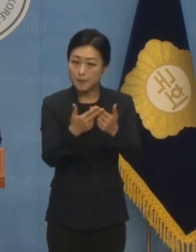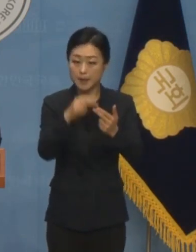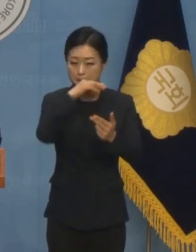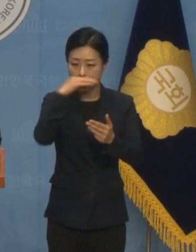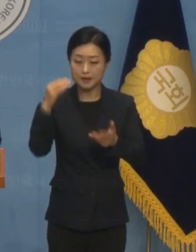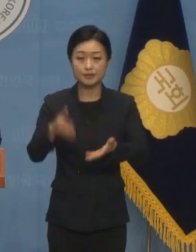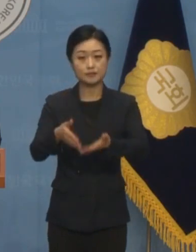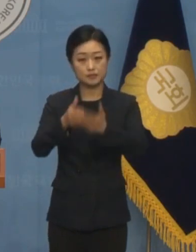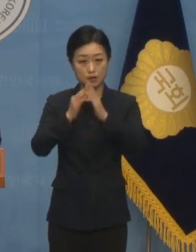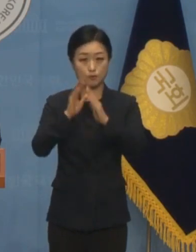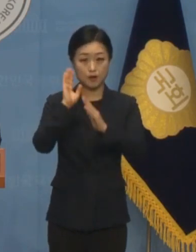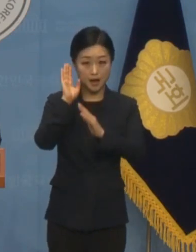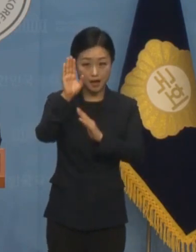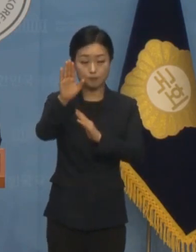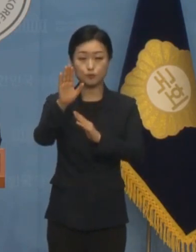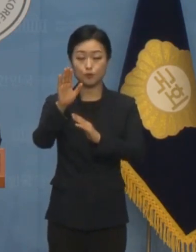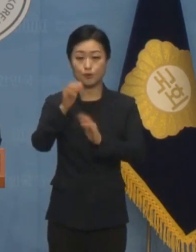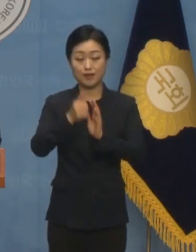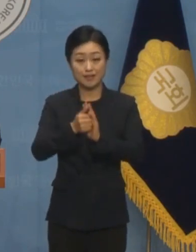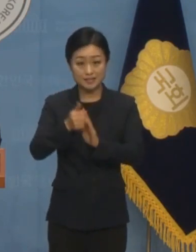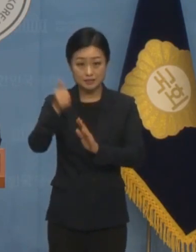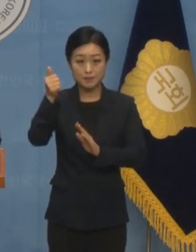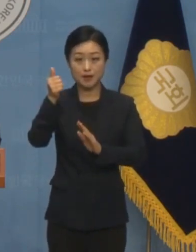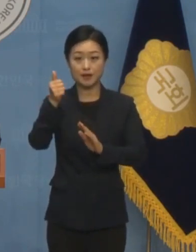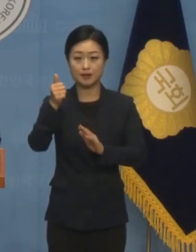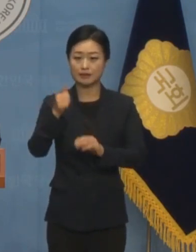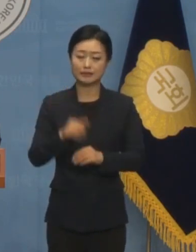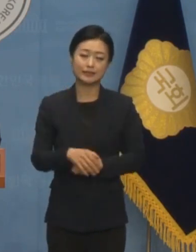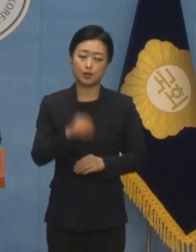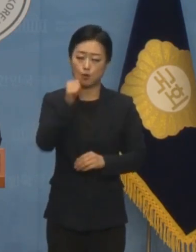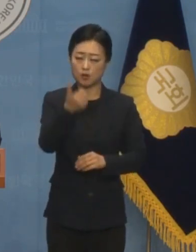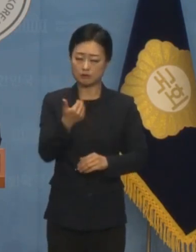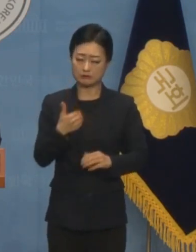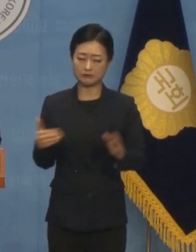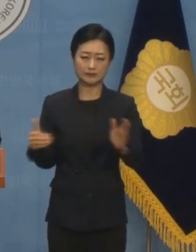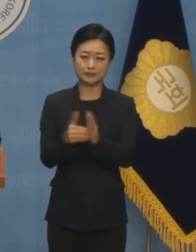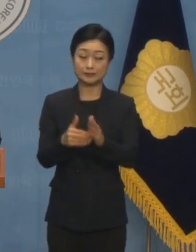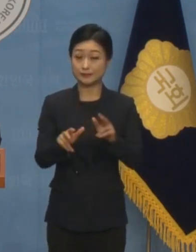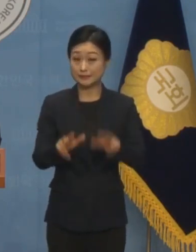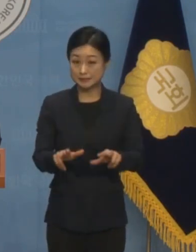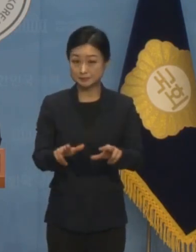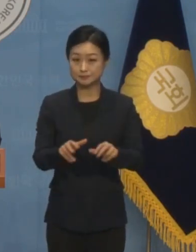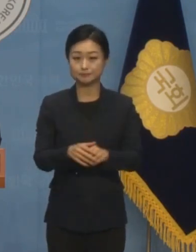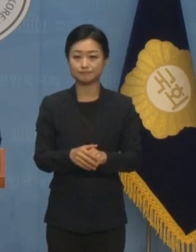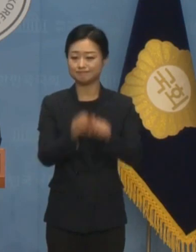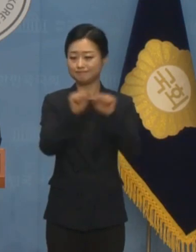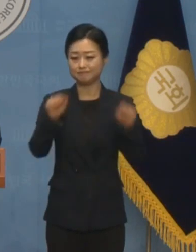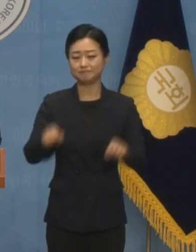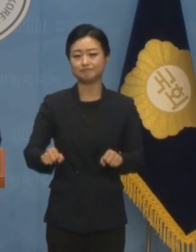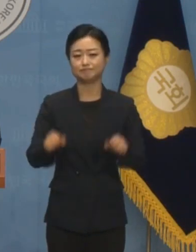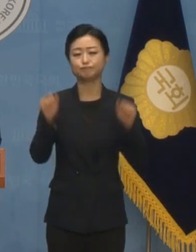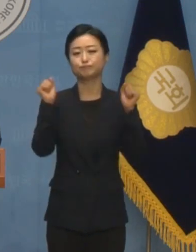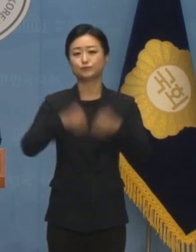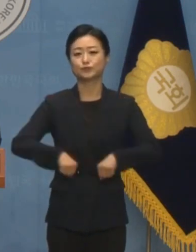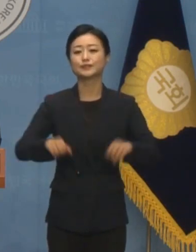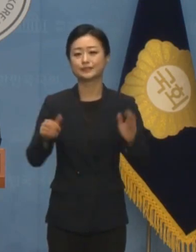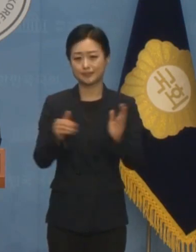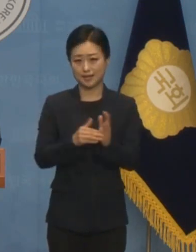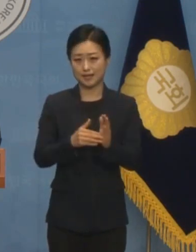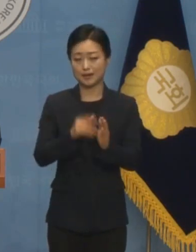나아갈 것이라는 기대는 5개월 전이 마지막이었다 지금은 체계 자체가 완전히